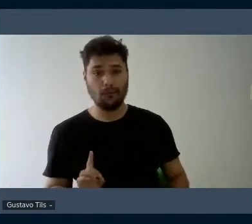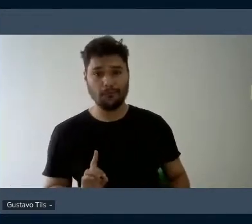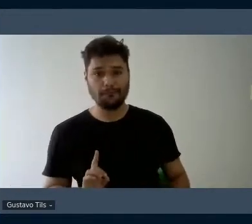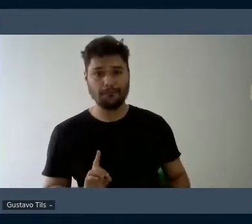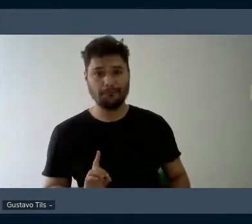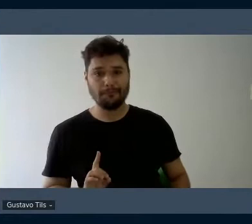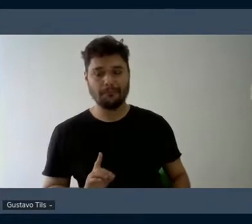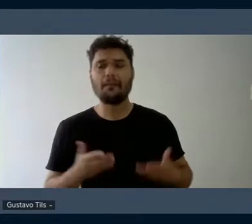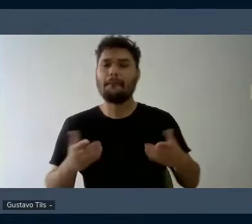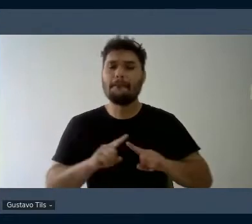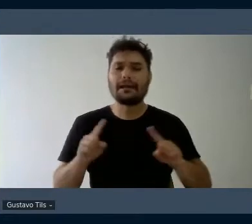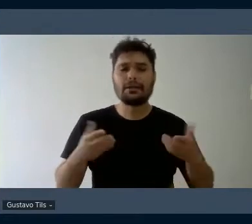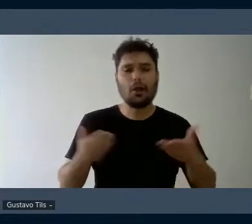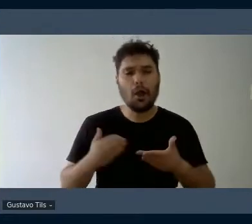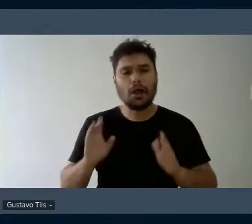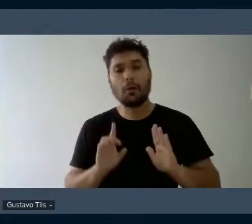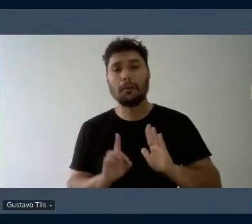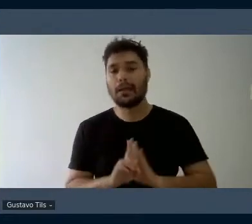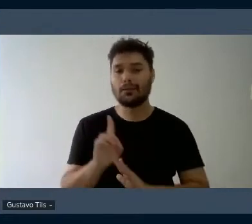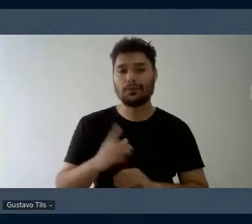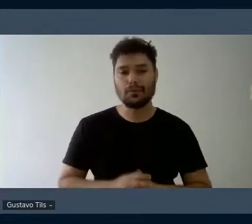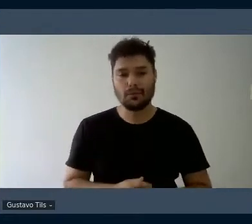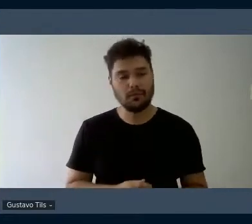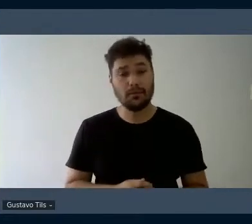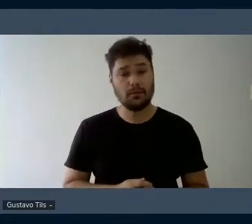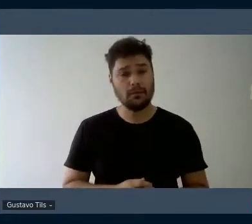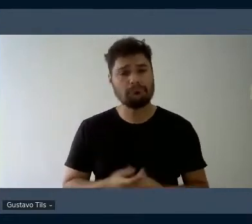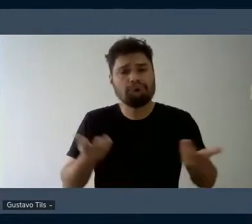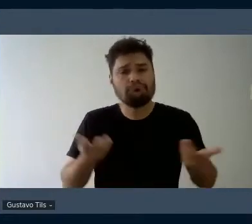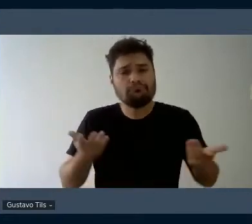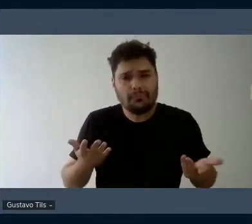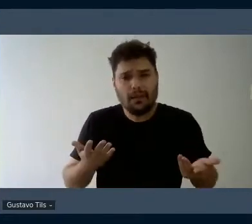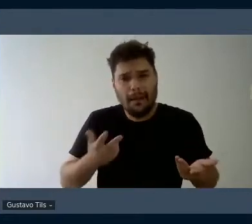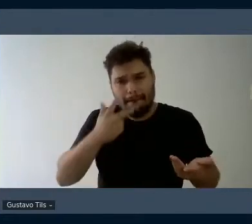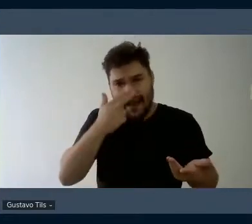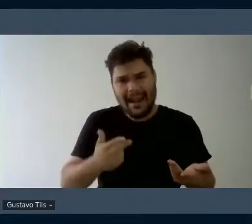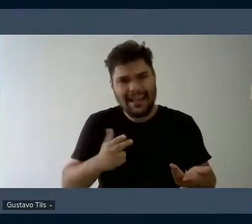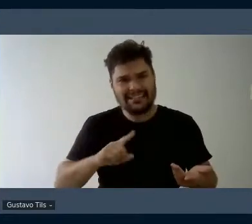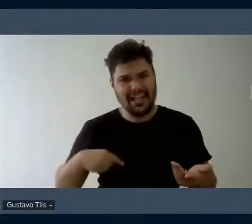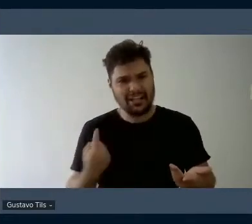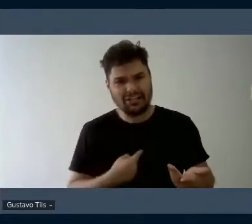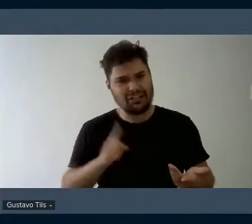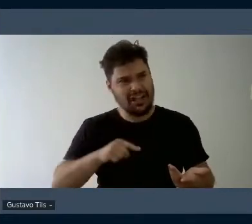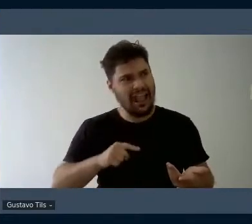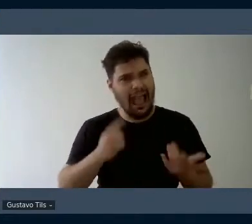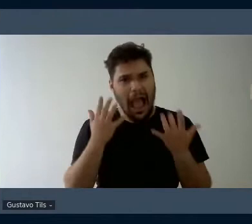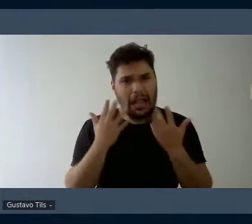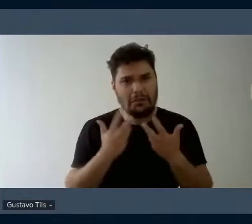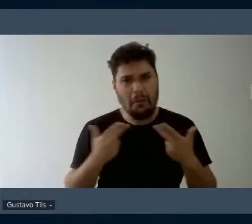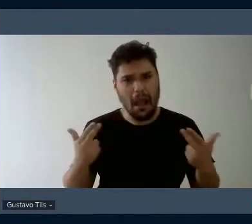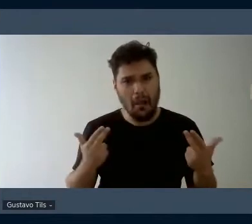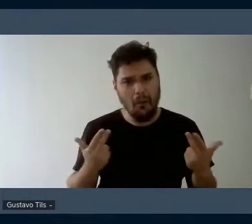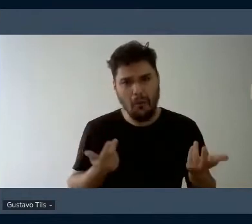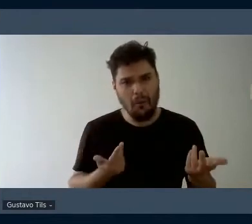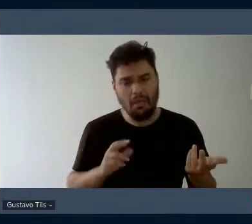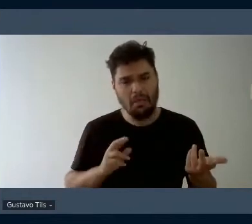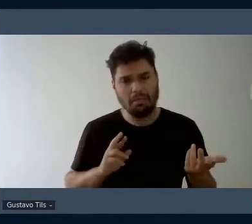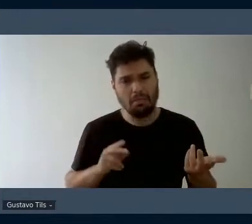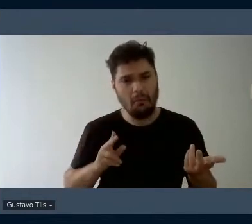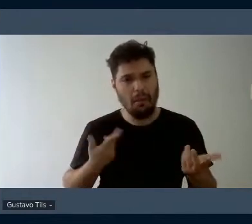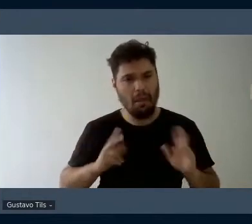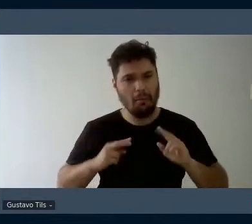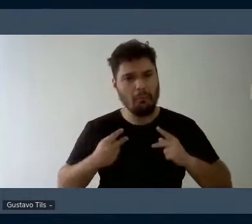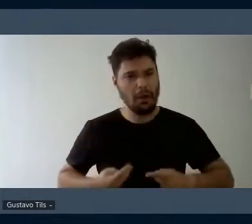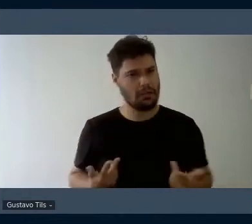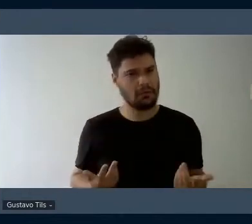aí vem a pergunta, até quando seremos tratados como animais não humanos? Porque é isso que